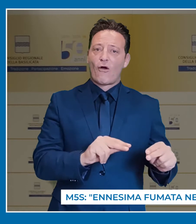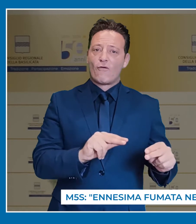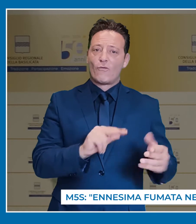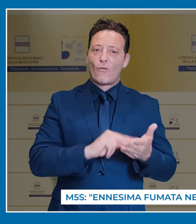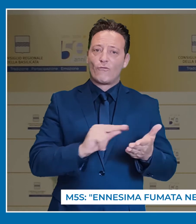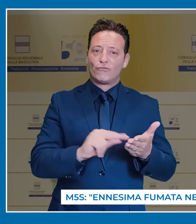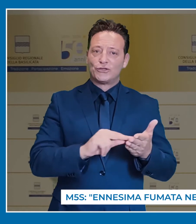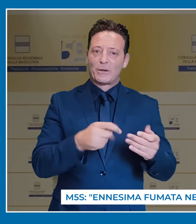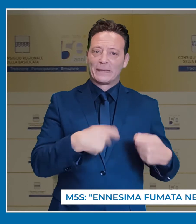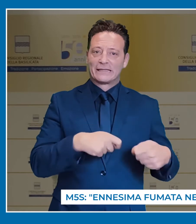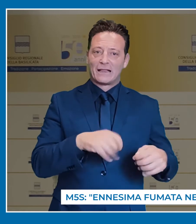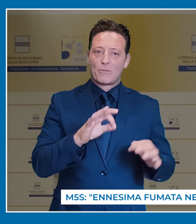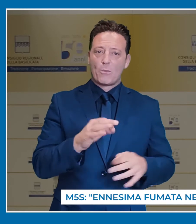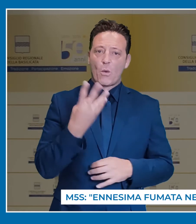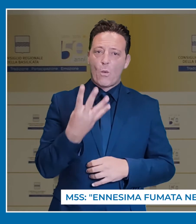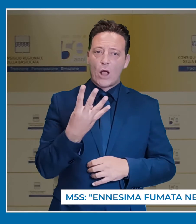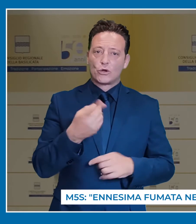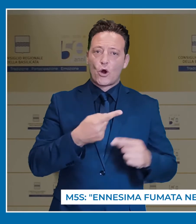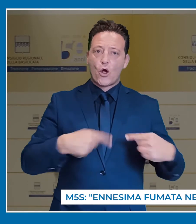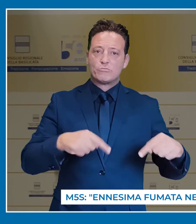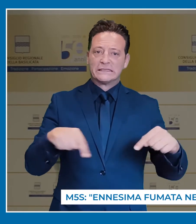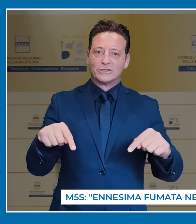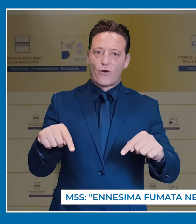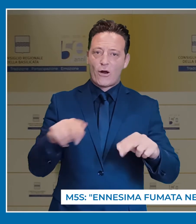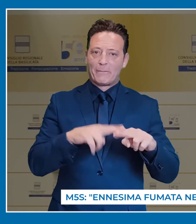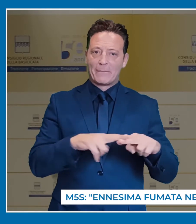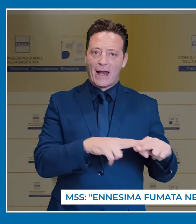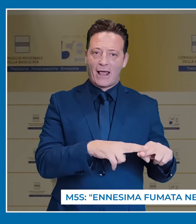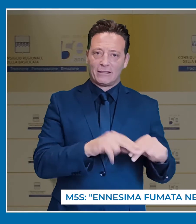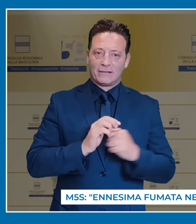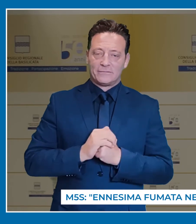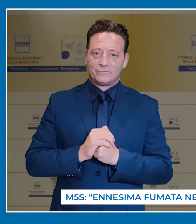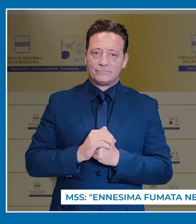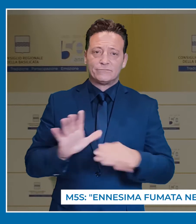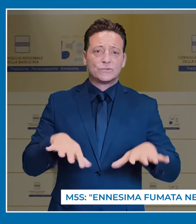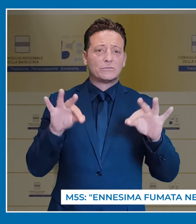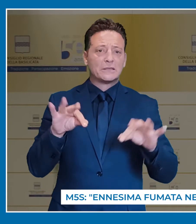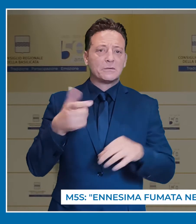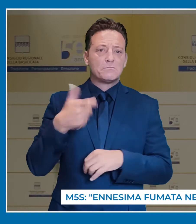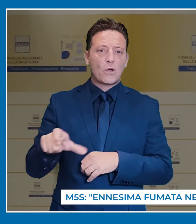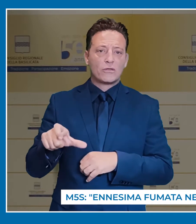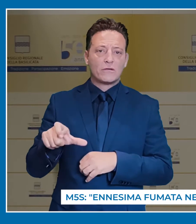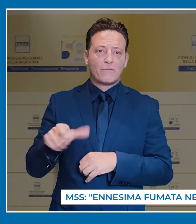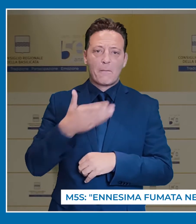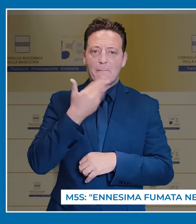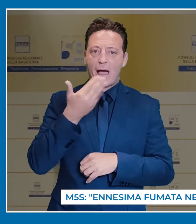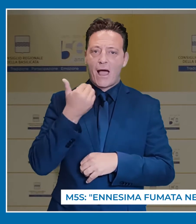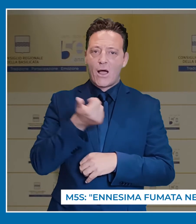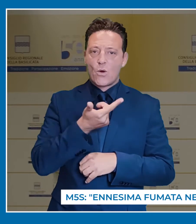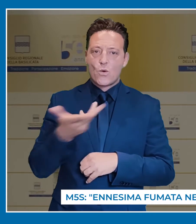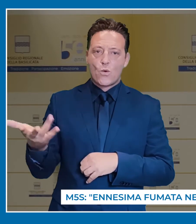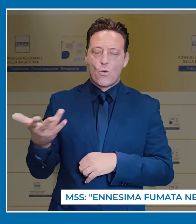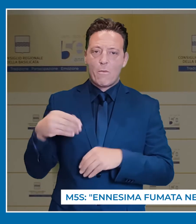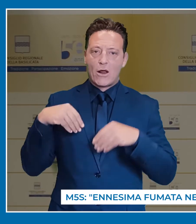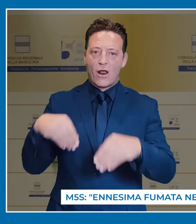per il rinnovo degli uffici di presidenza delle quattro commissioni consigliari permanenti, saltata a causa della